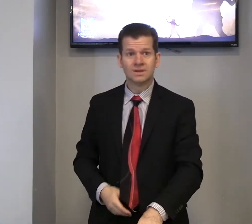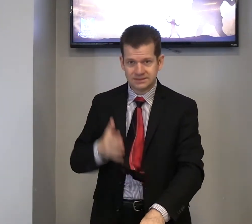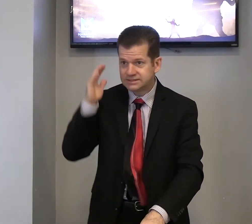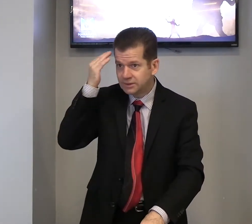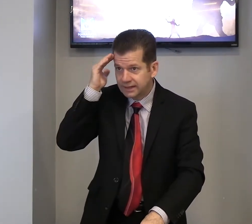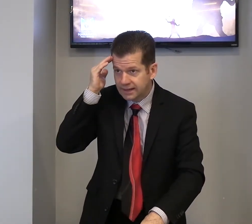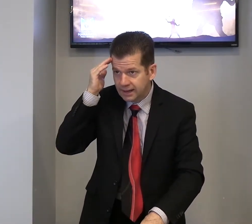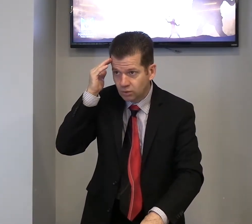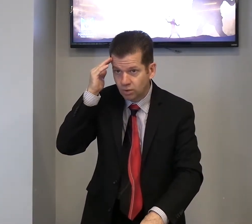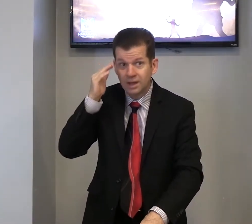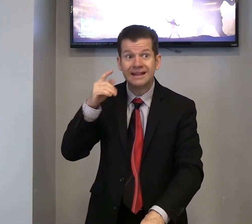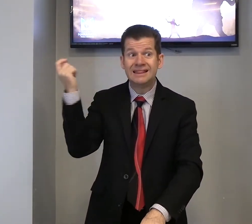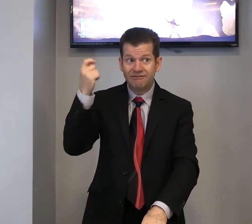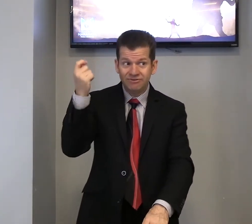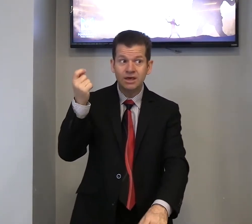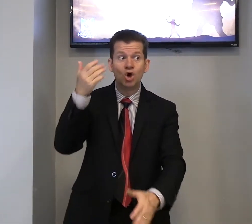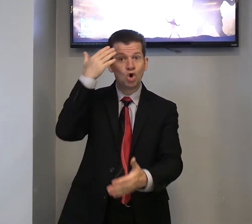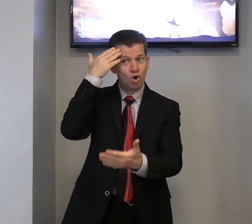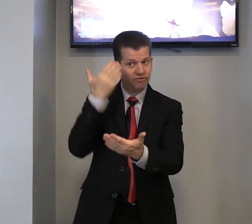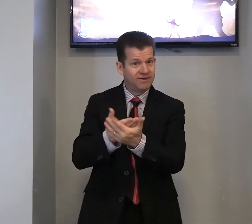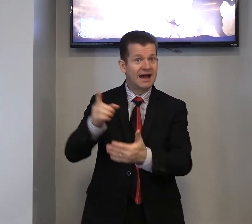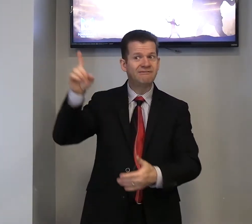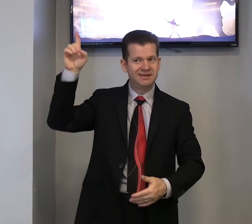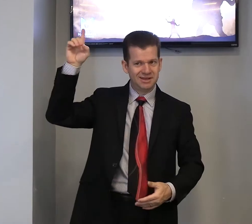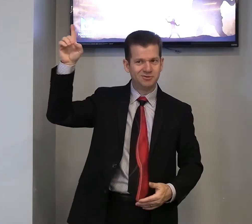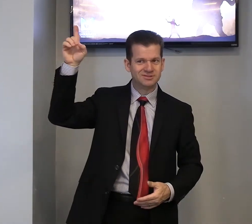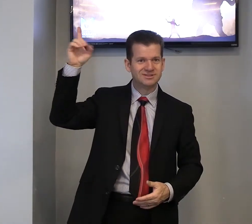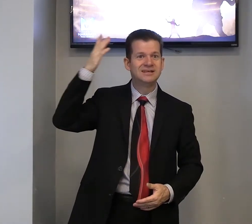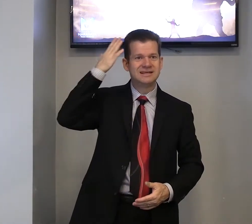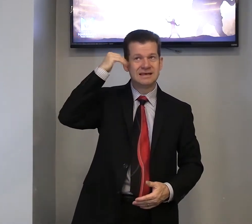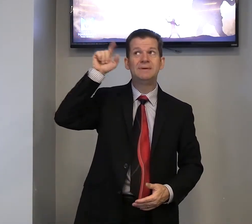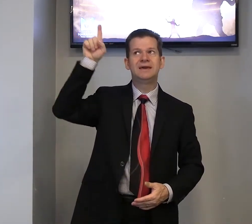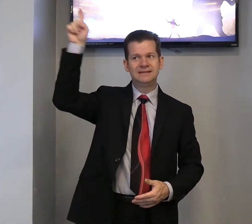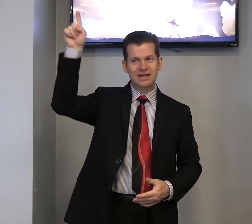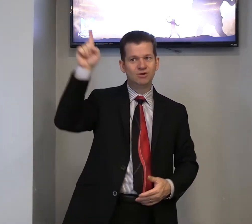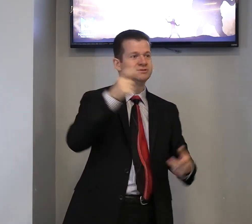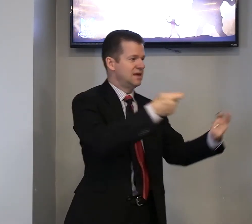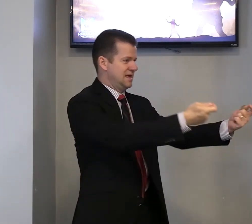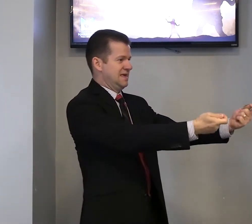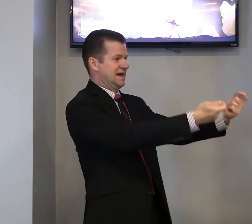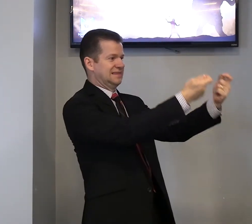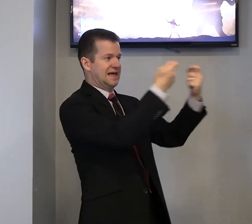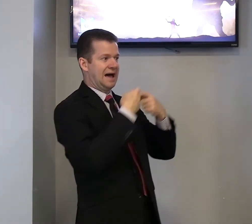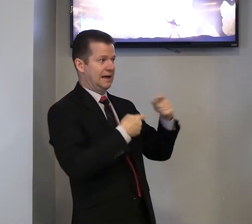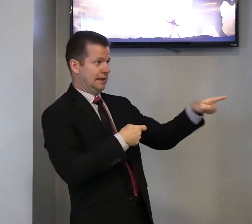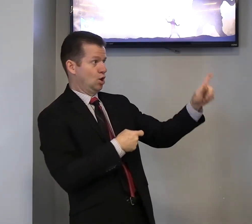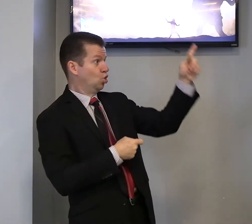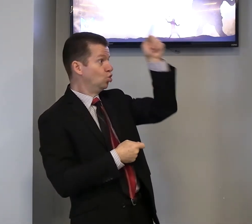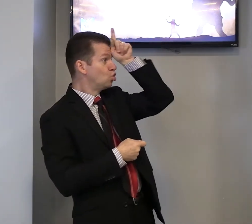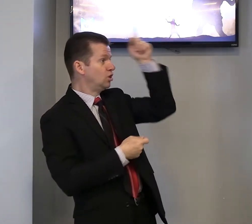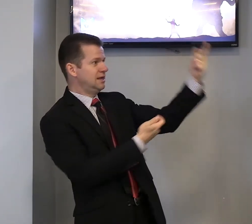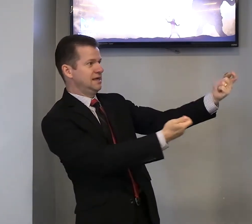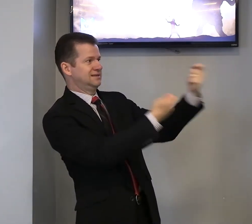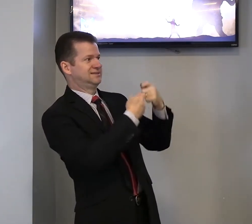Vocês estão entendendo? Davi confiava em Deus, Saber que Deus ia dar Golias